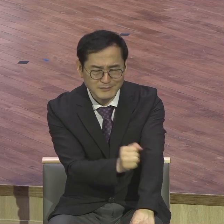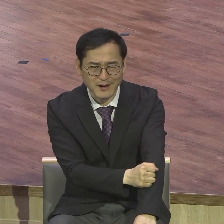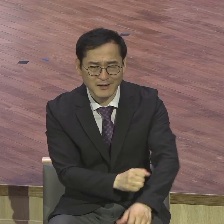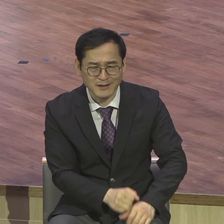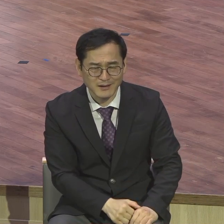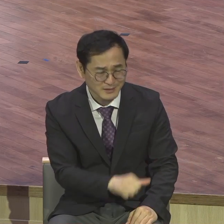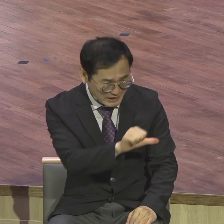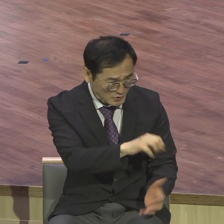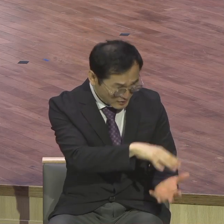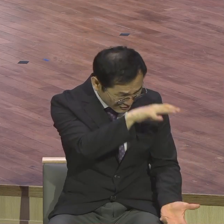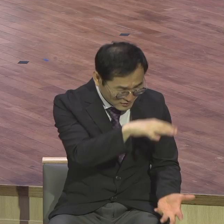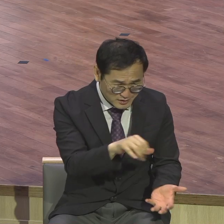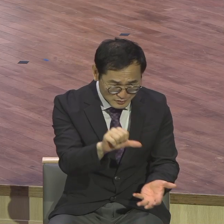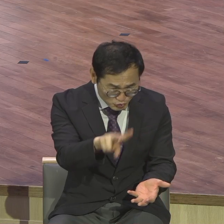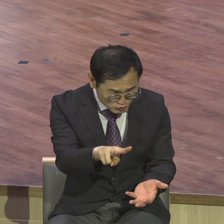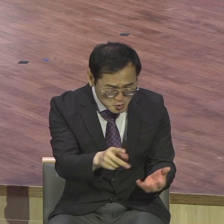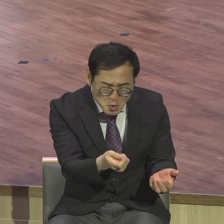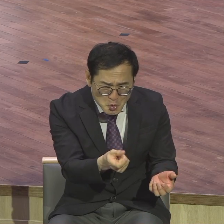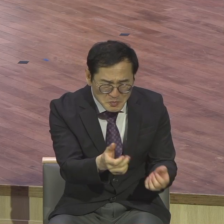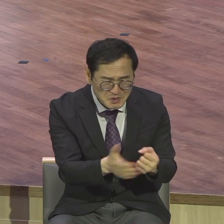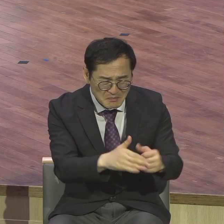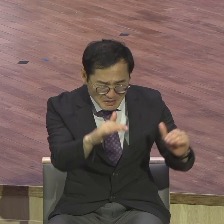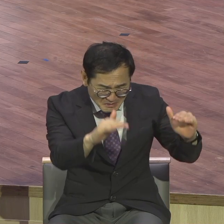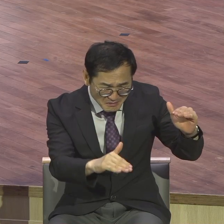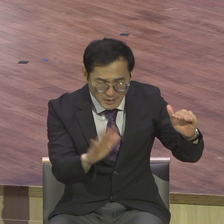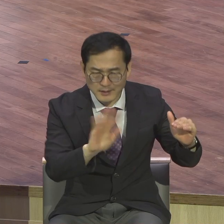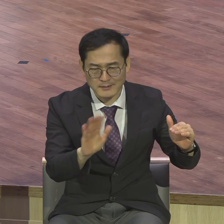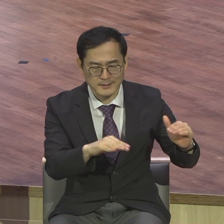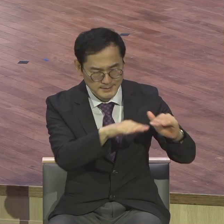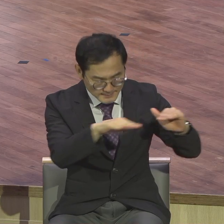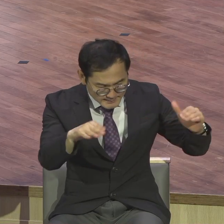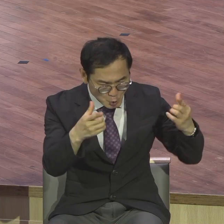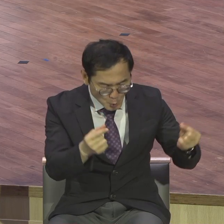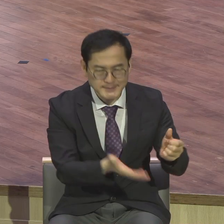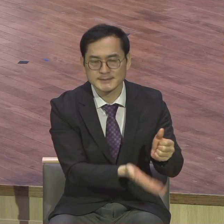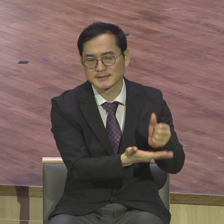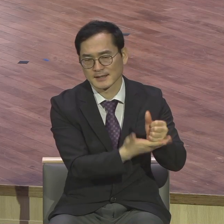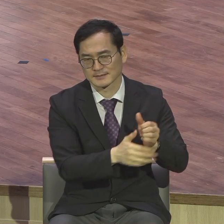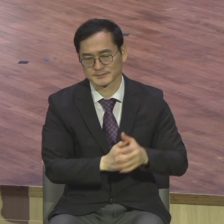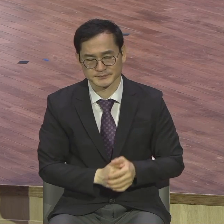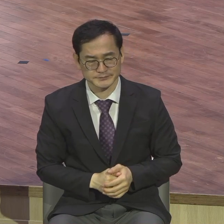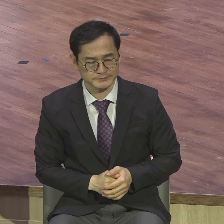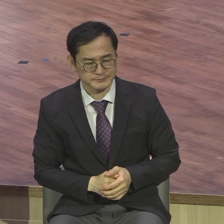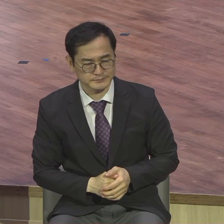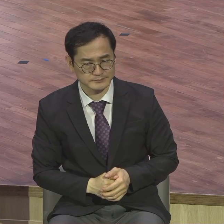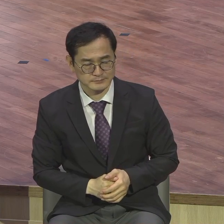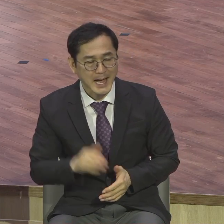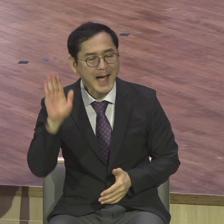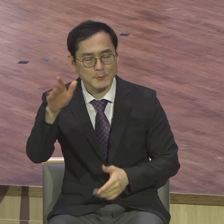작은 일에 충성하였음에 내가 많은 것을 내게 맡기리니 내 주인의 즐거움에 참여할 저다